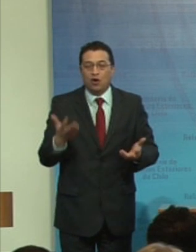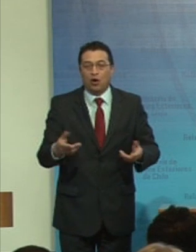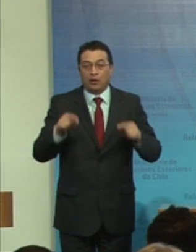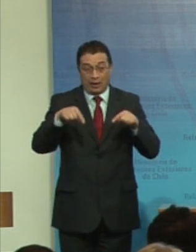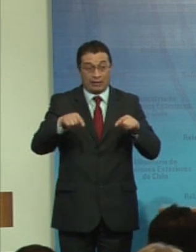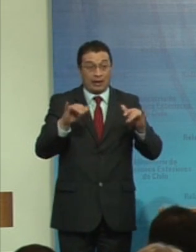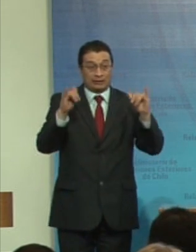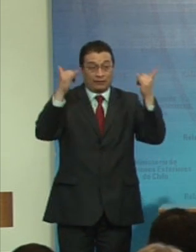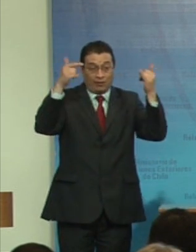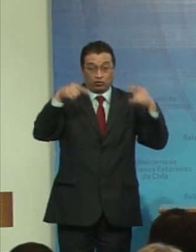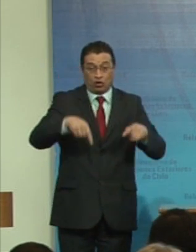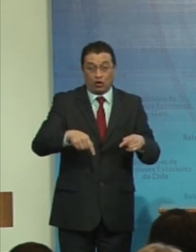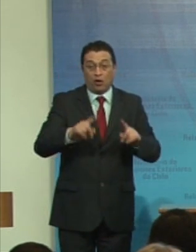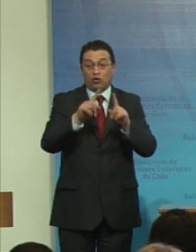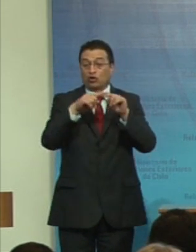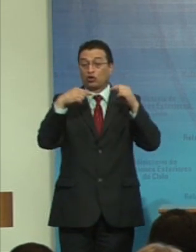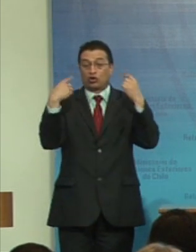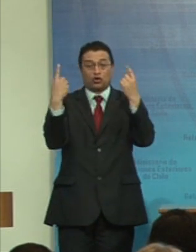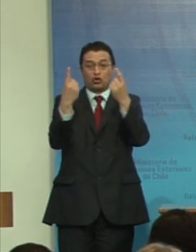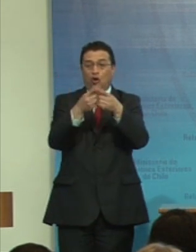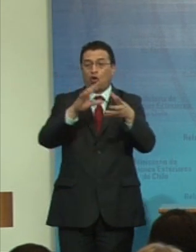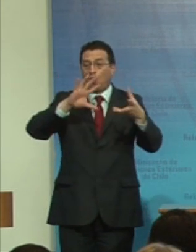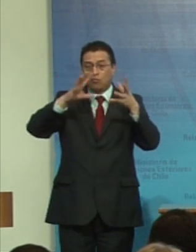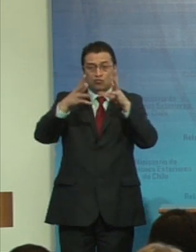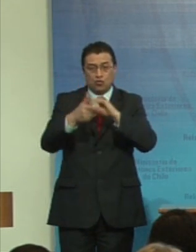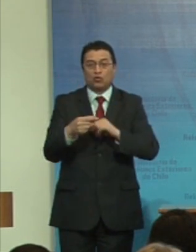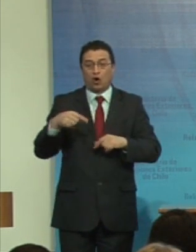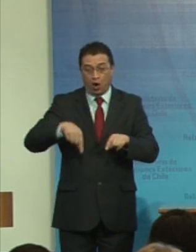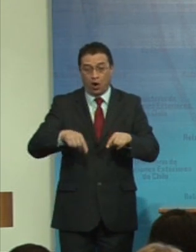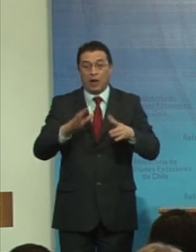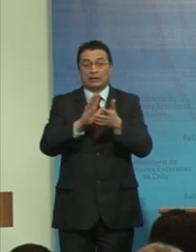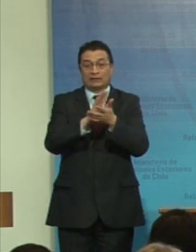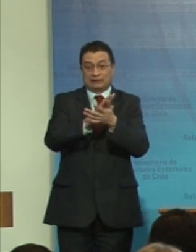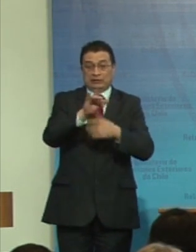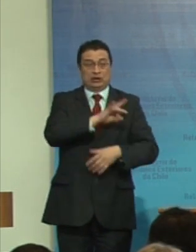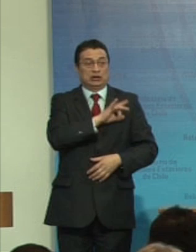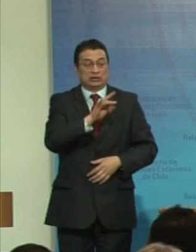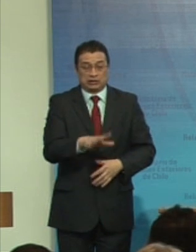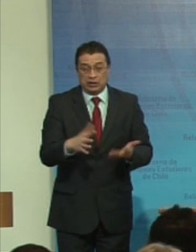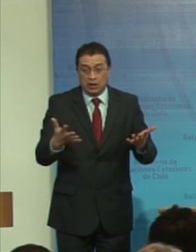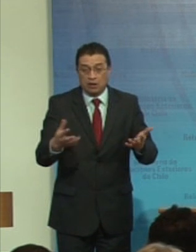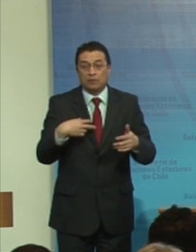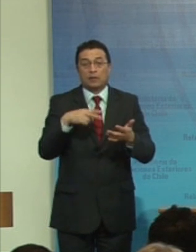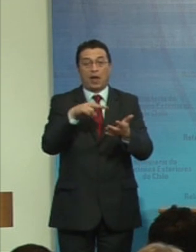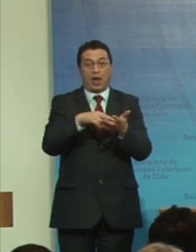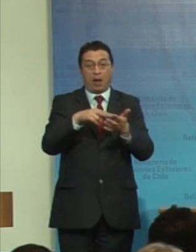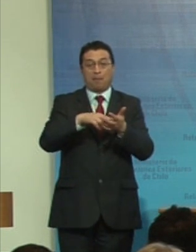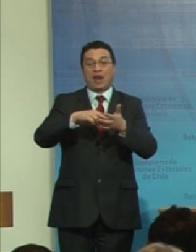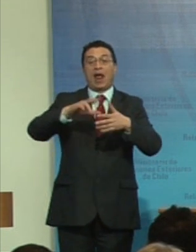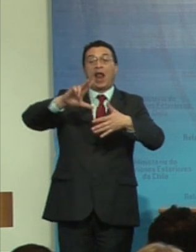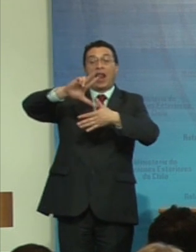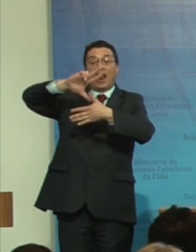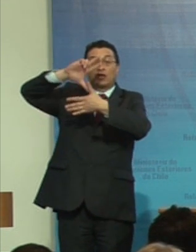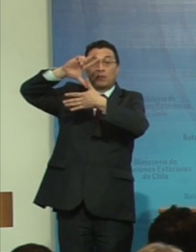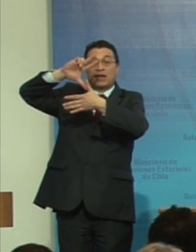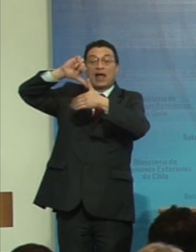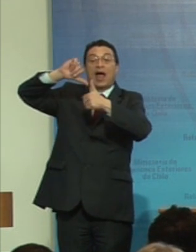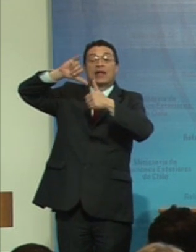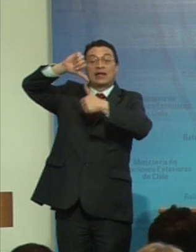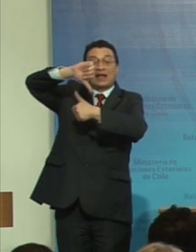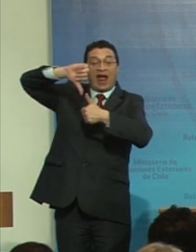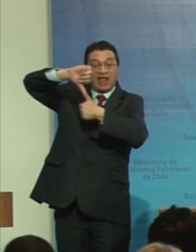una celebración en todas partes del mundo. Estamos celebrando en Chile, en la esfera latinoamericana y del Caribe.